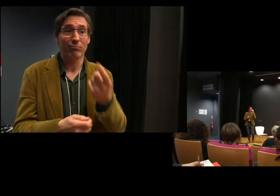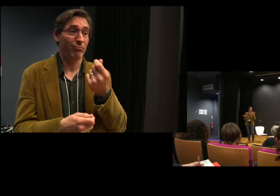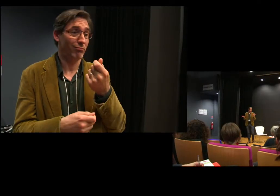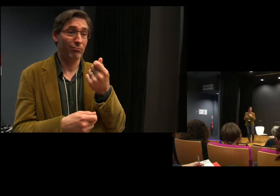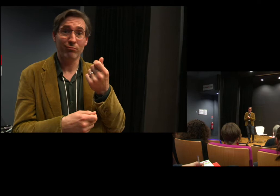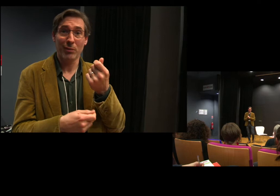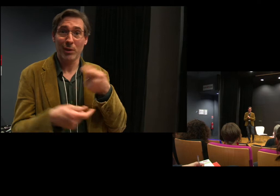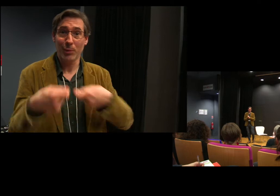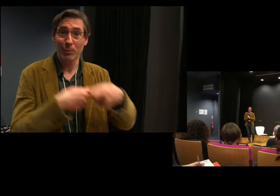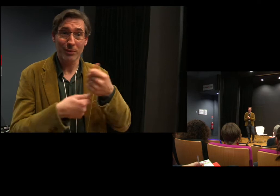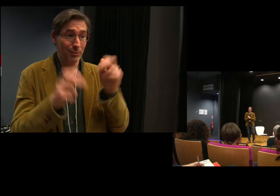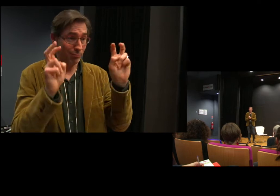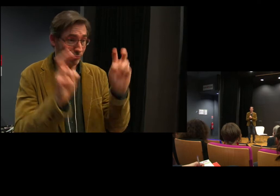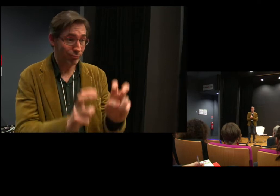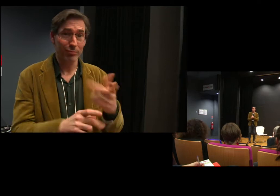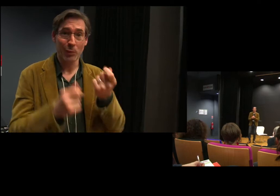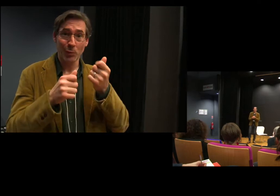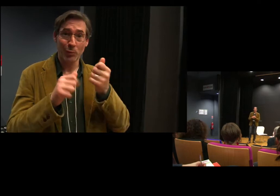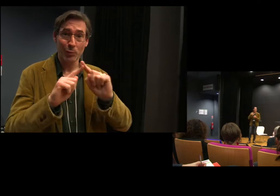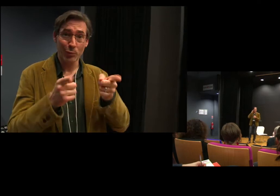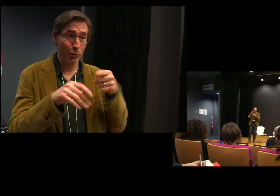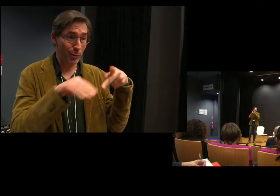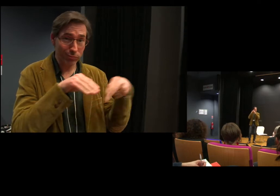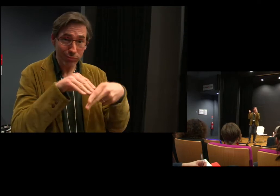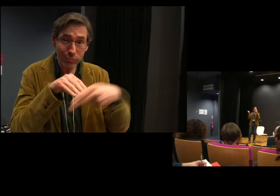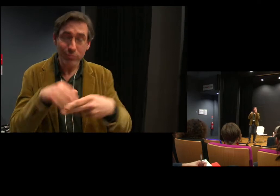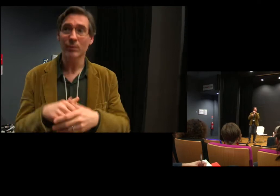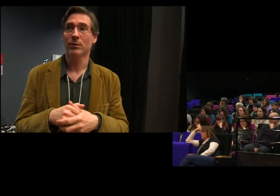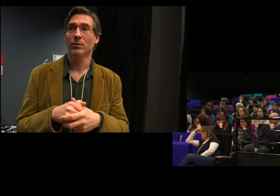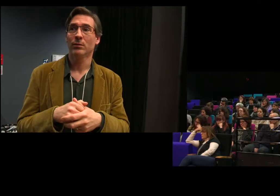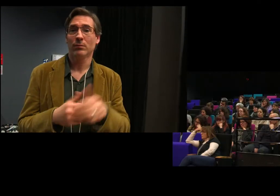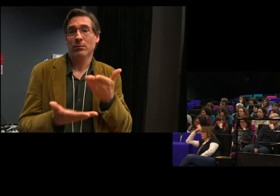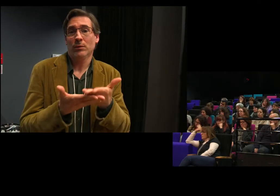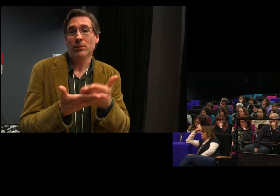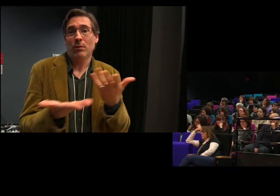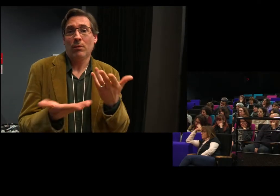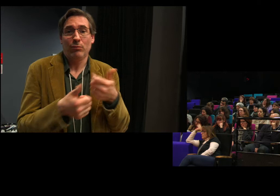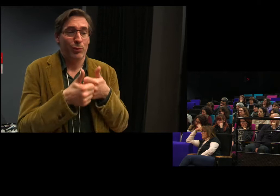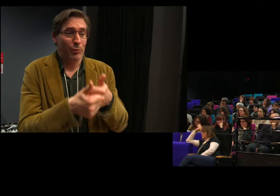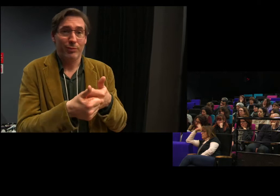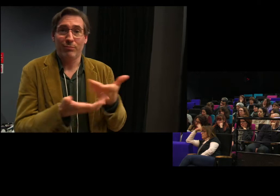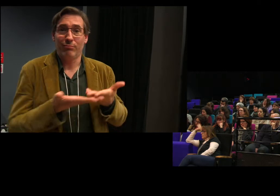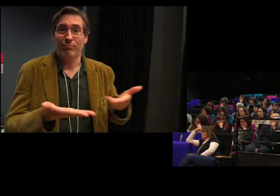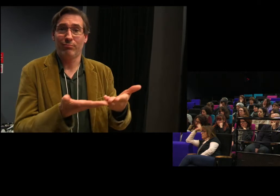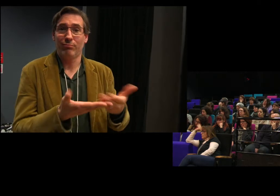Le marché du travail lui-même est en difficulté. Les budgets sont rabotés et donc la situation de l'art est rabotée elle-même.